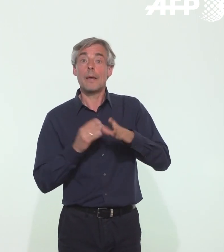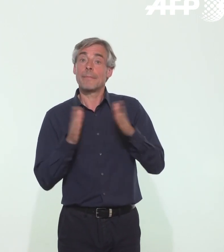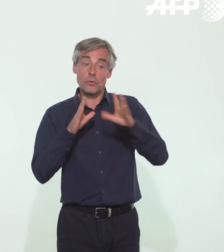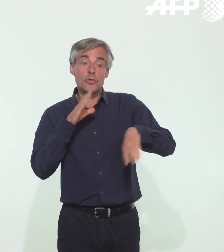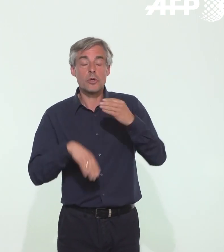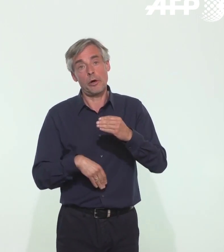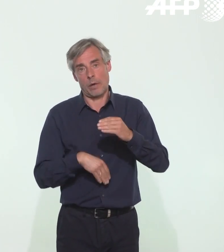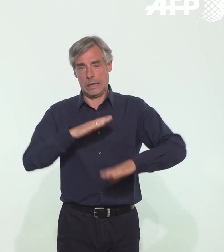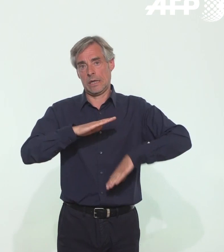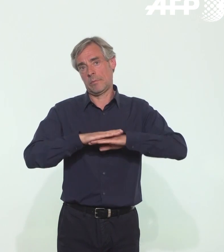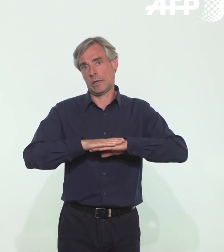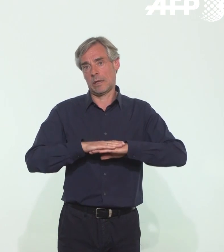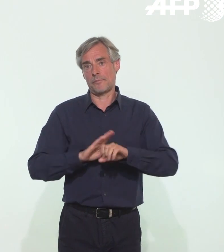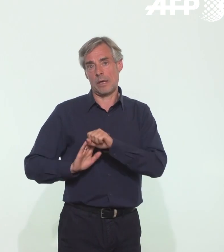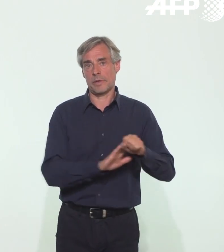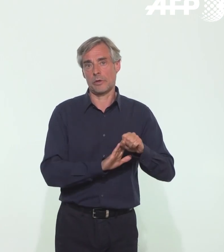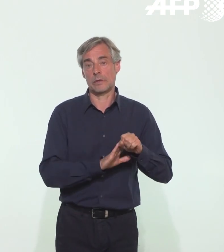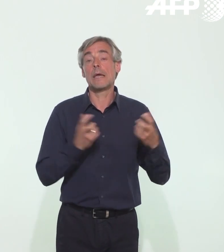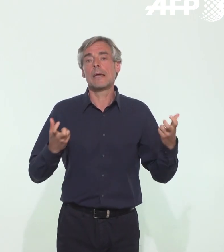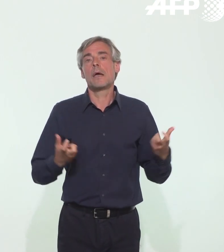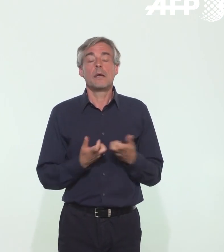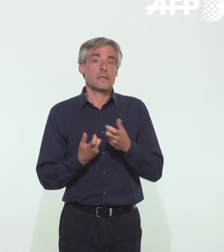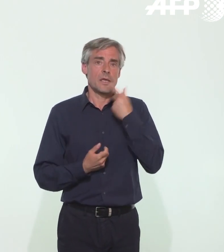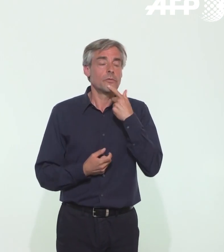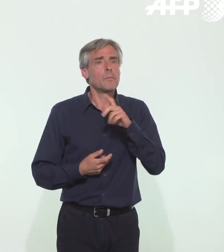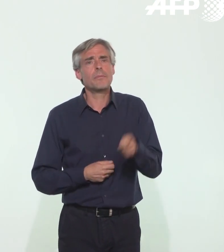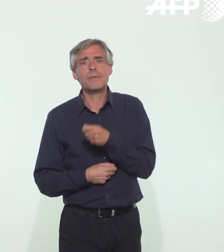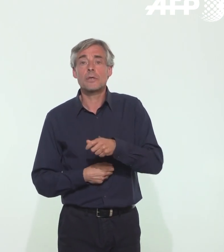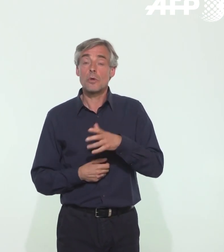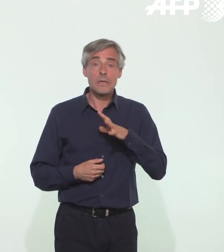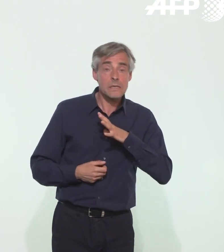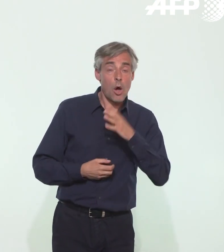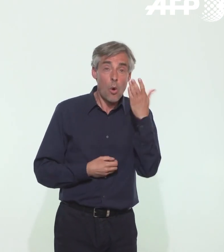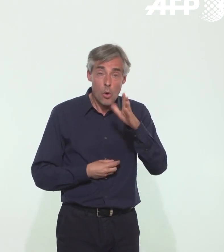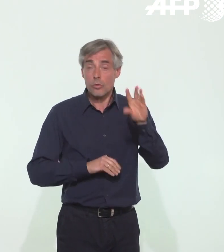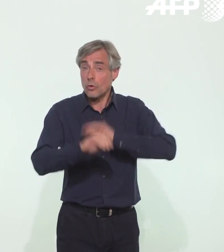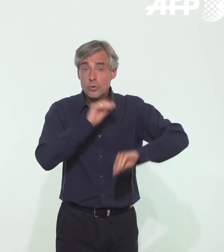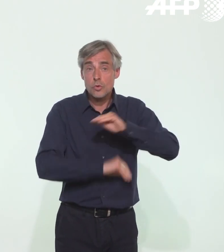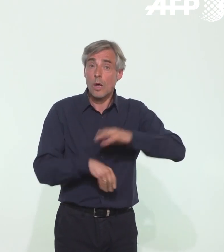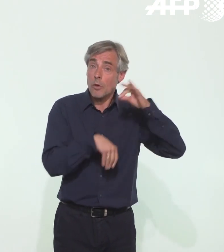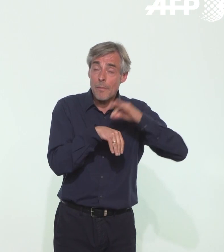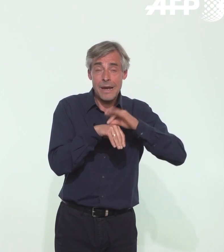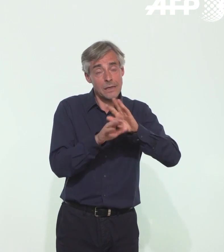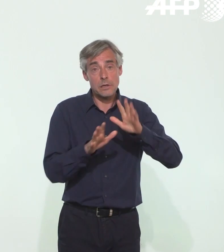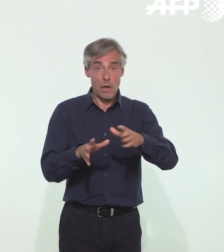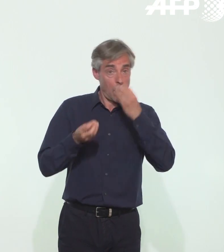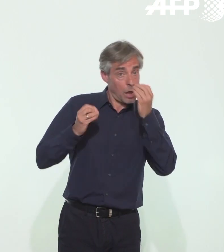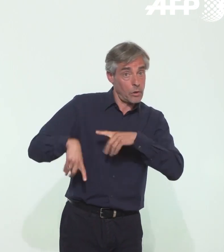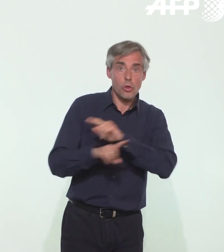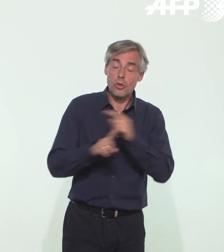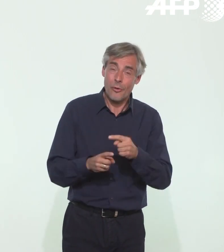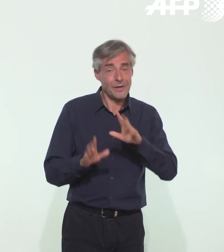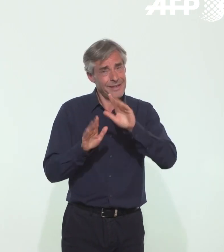limiter les sorties à l'essentiel mais surtout ne pas renoncer à poursuivre tous ces soins. Le parcours de santé est fondamental.